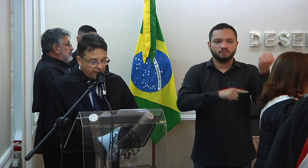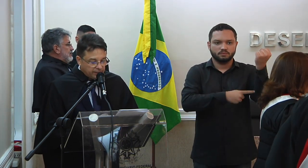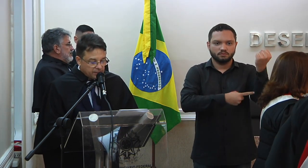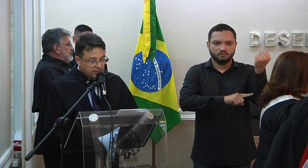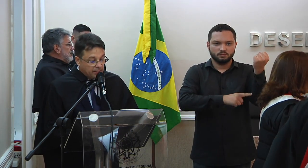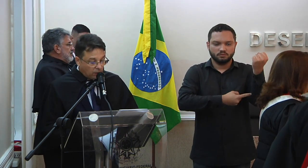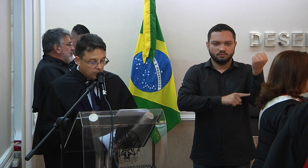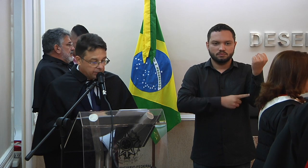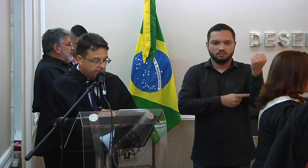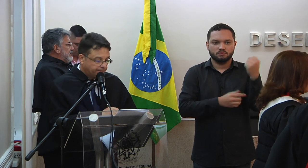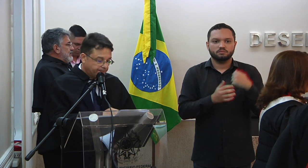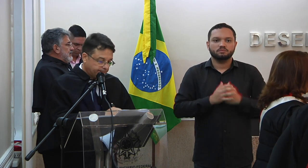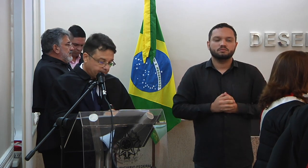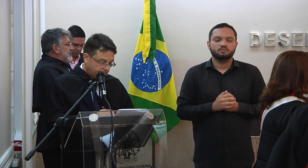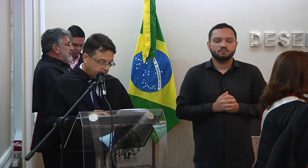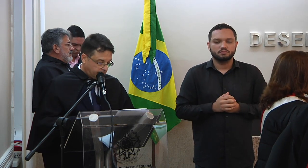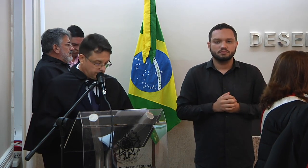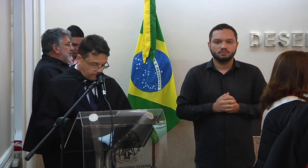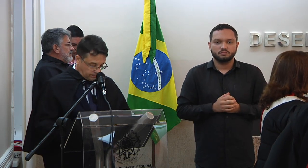Elmano de Freitas da Costa.